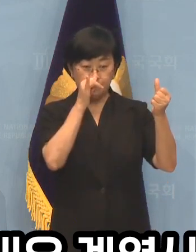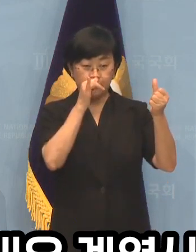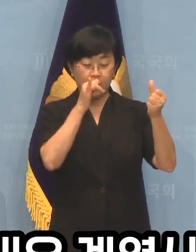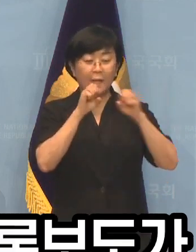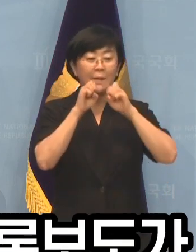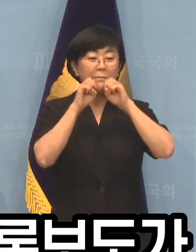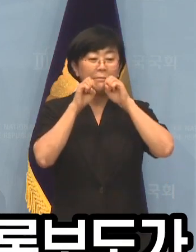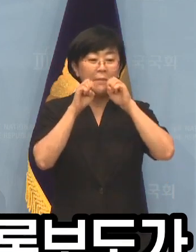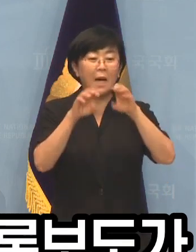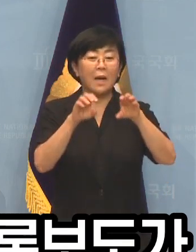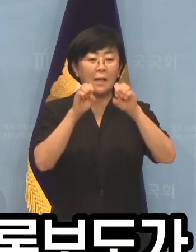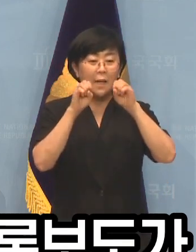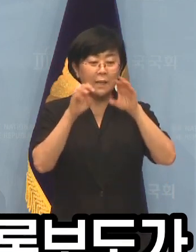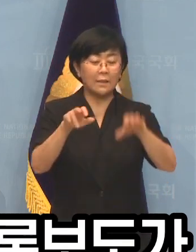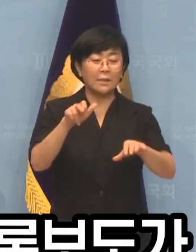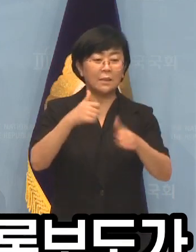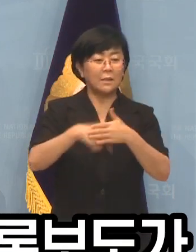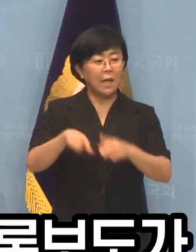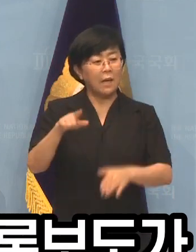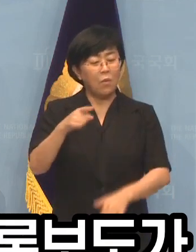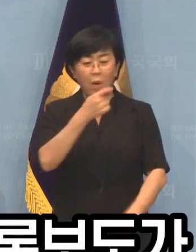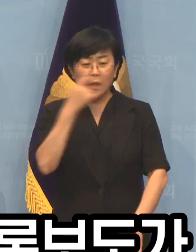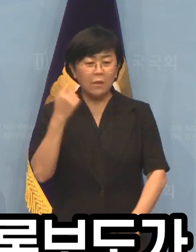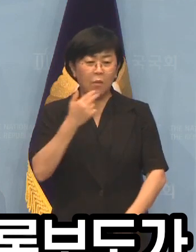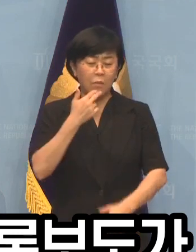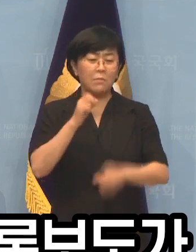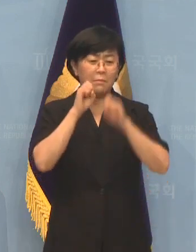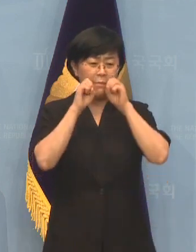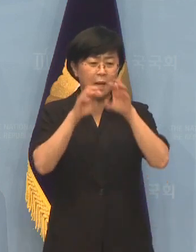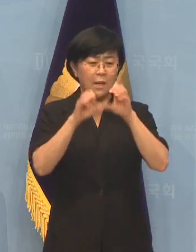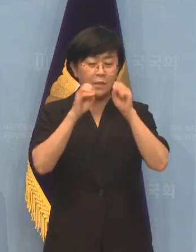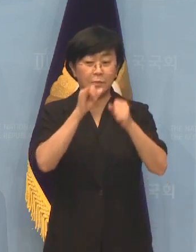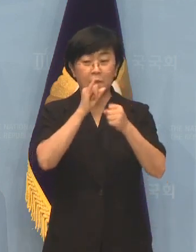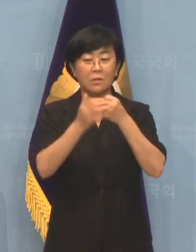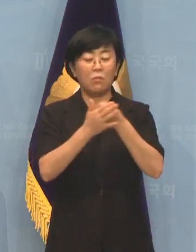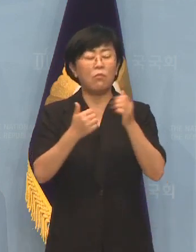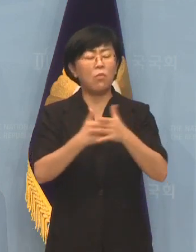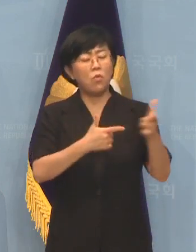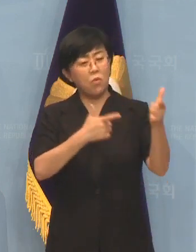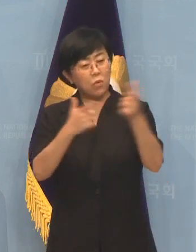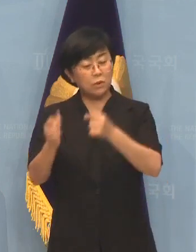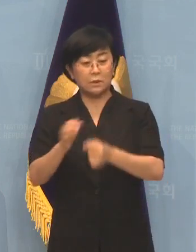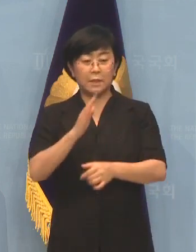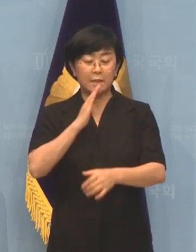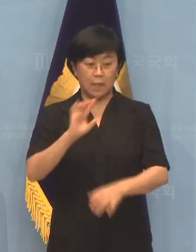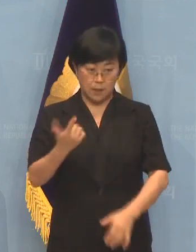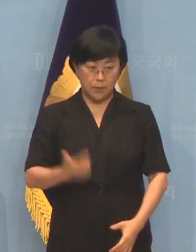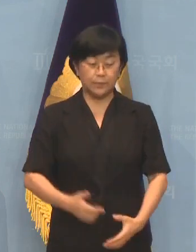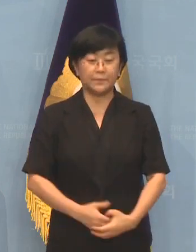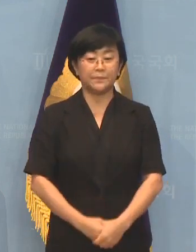라고 하는 카더라식 언론 보도가 쏟아졌지만 모두 사실이 아니었습니다.